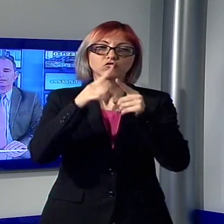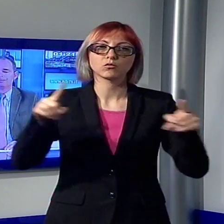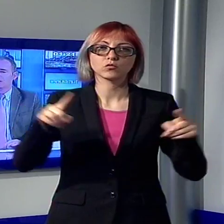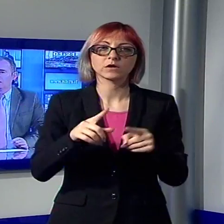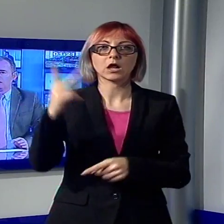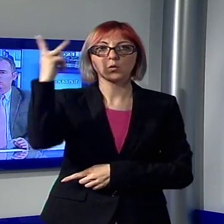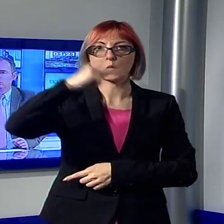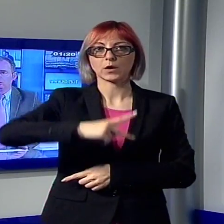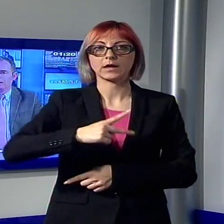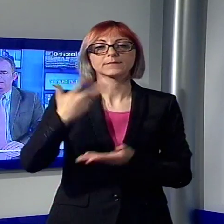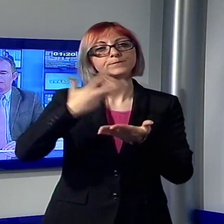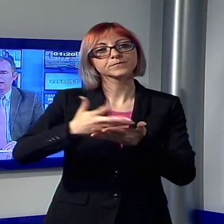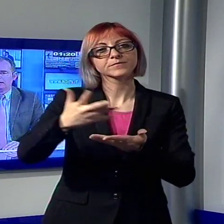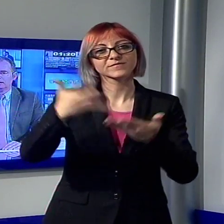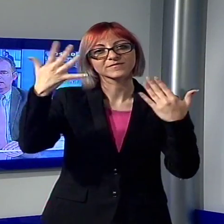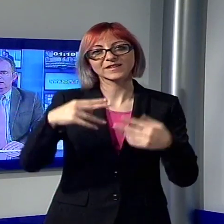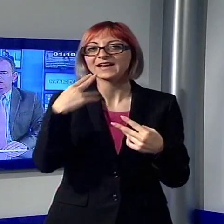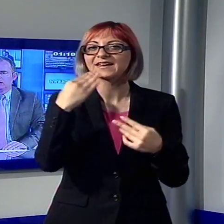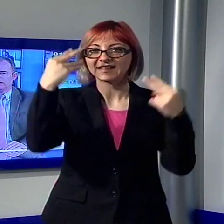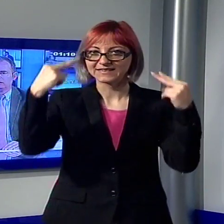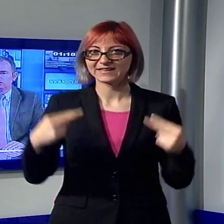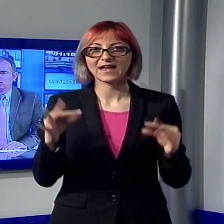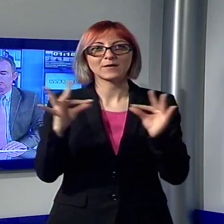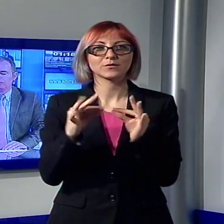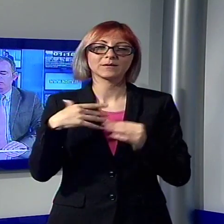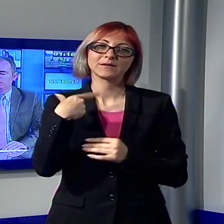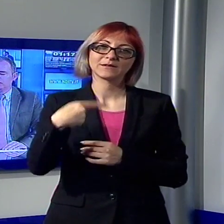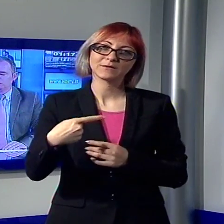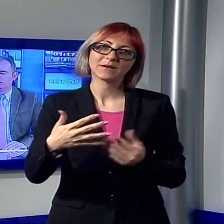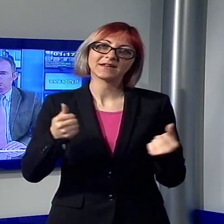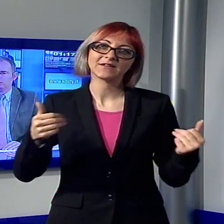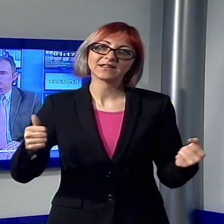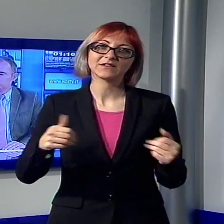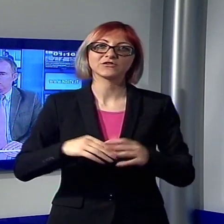È tutto per la prima parte dell'ETG, adesso la pubblicità e subito dopo lo sport.